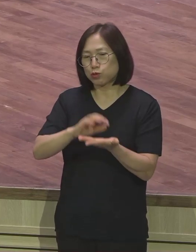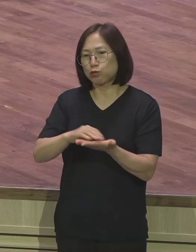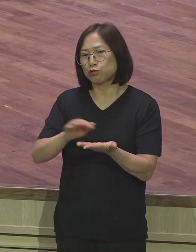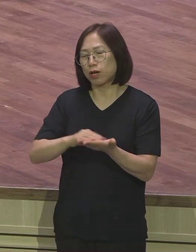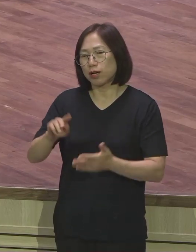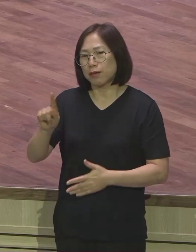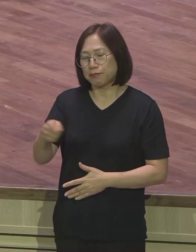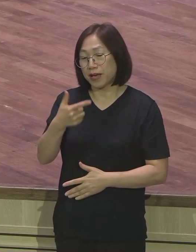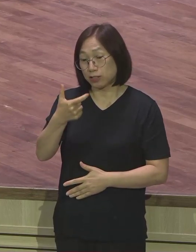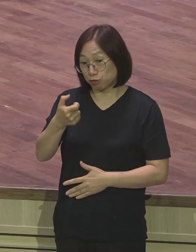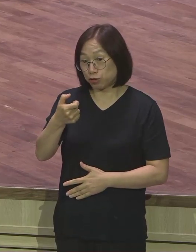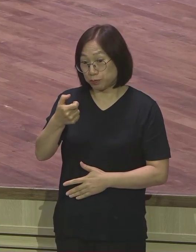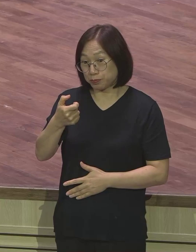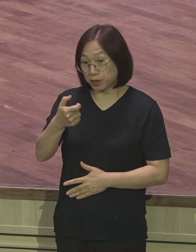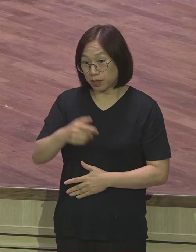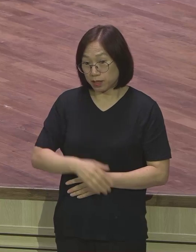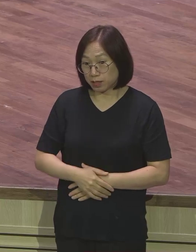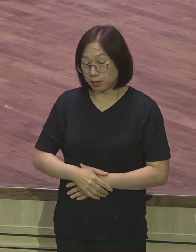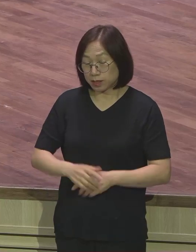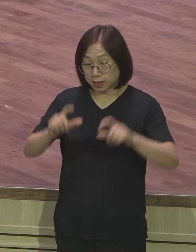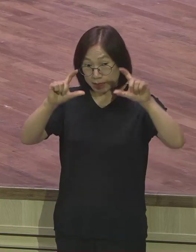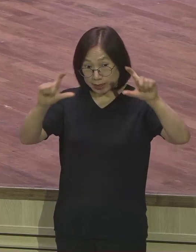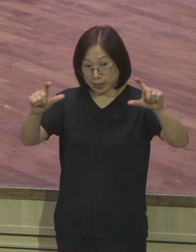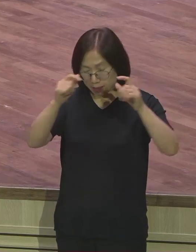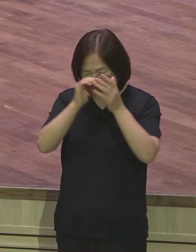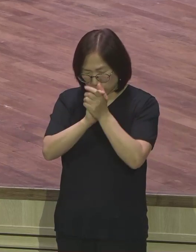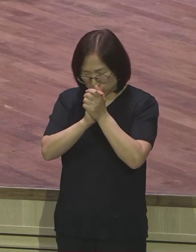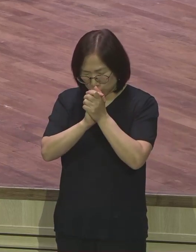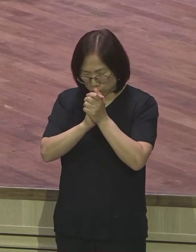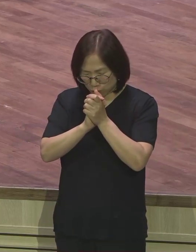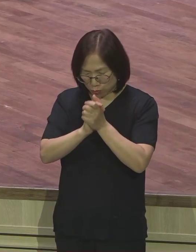간판은 기도처인데 실제 들어가보면 작은 교회당입니다